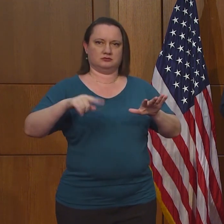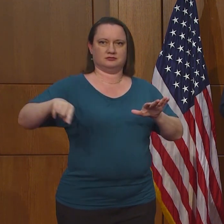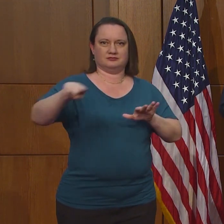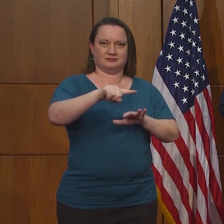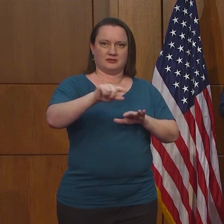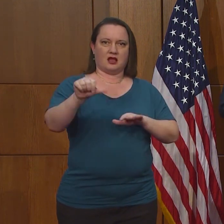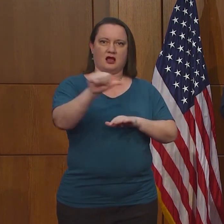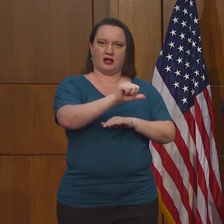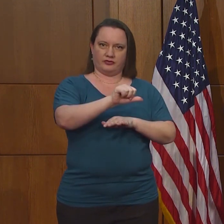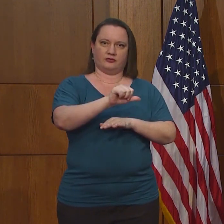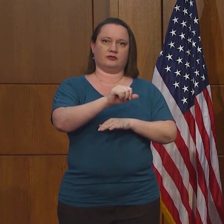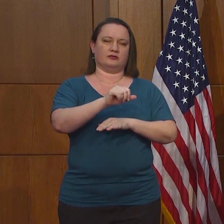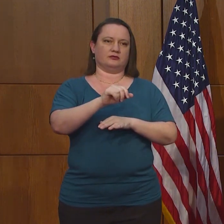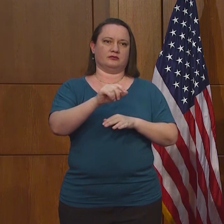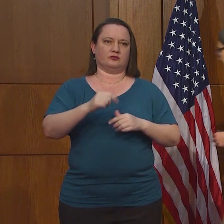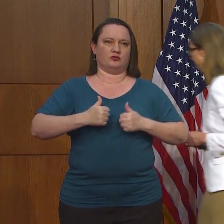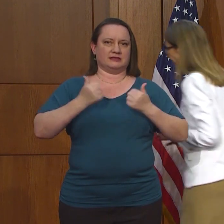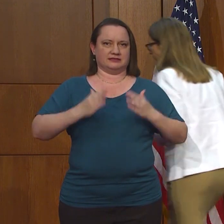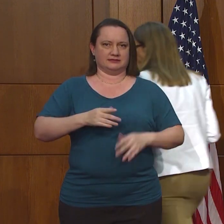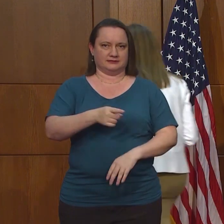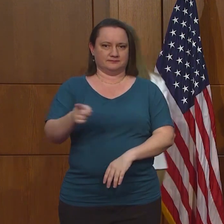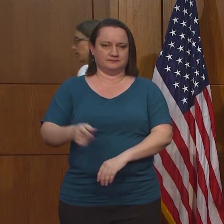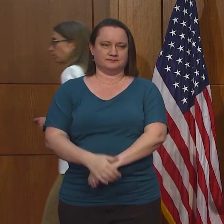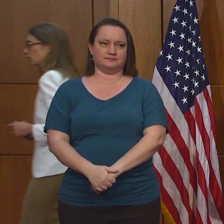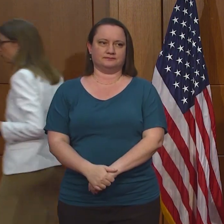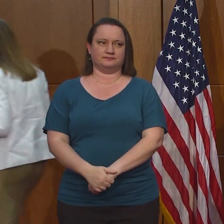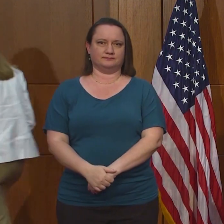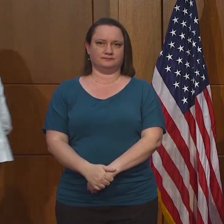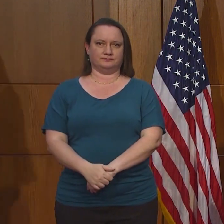y no contaminen a nadie más.